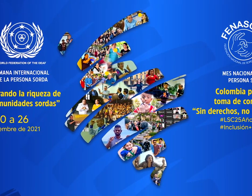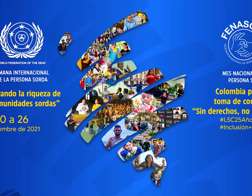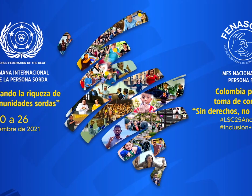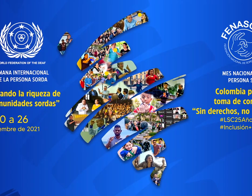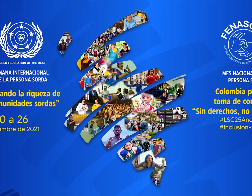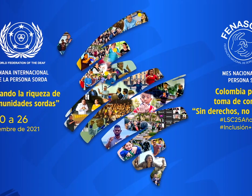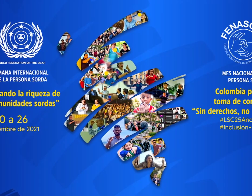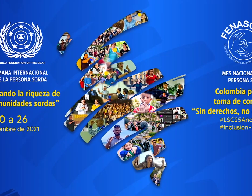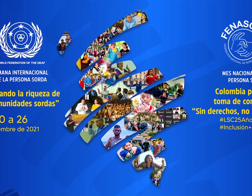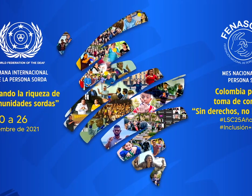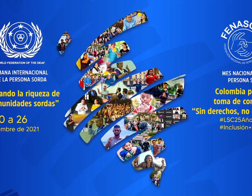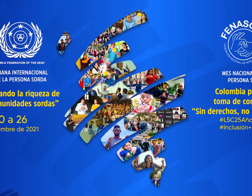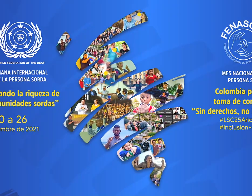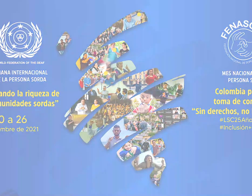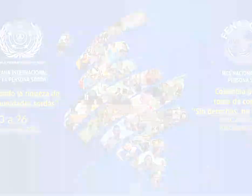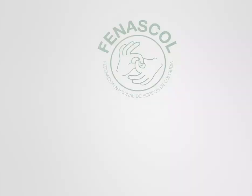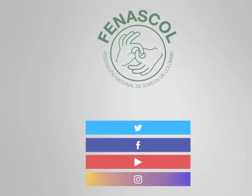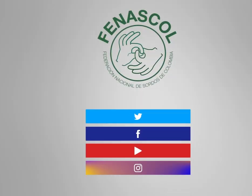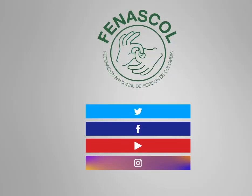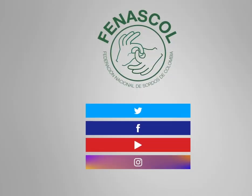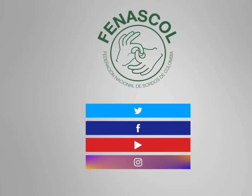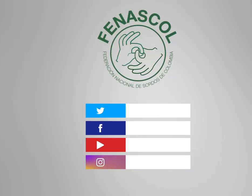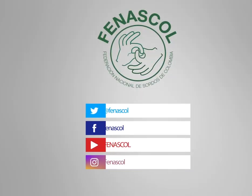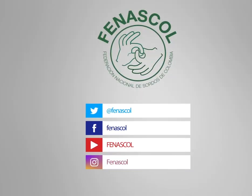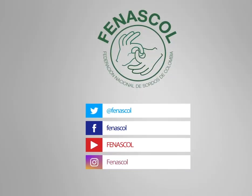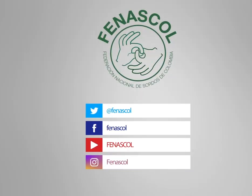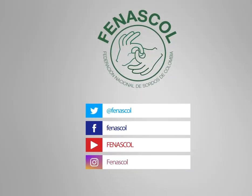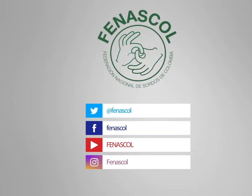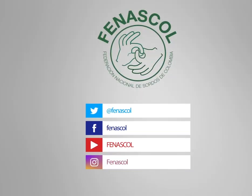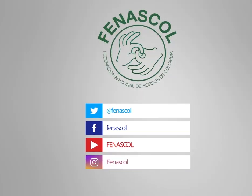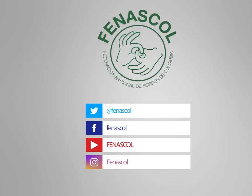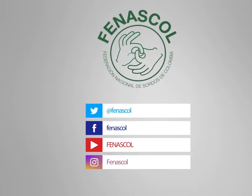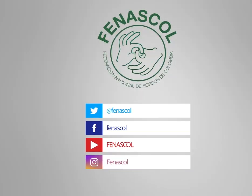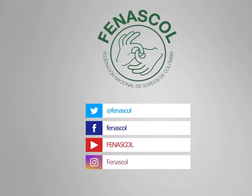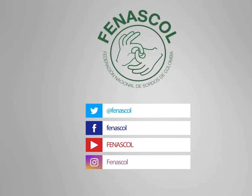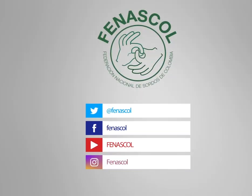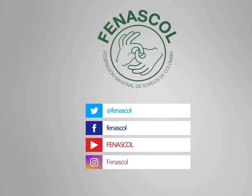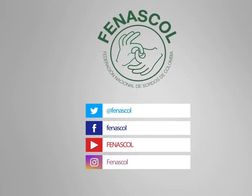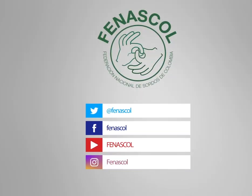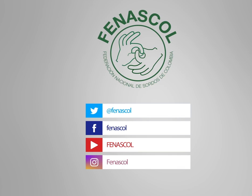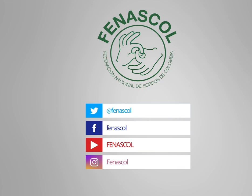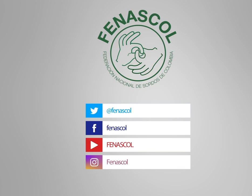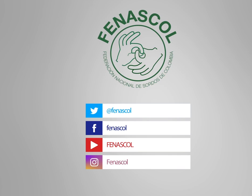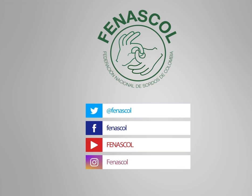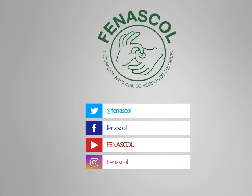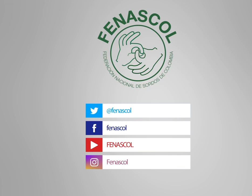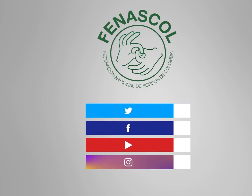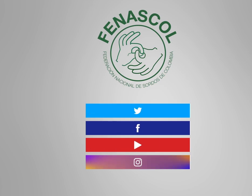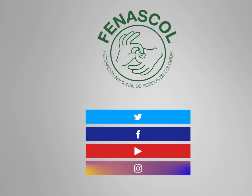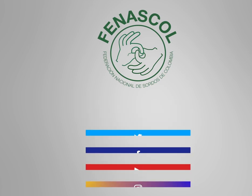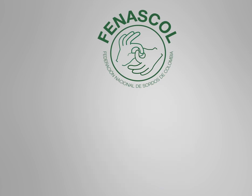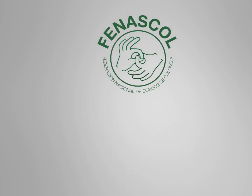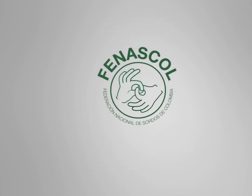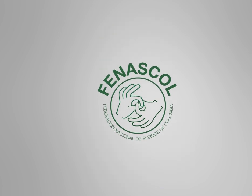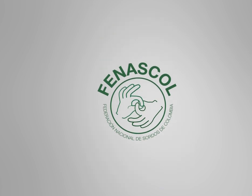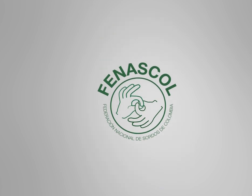¡Suscríbete ¡Suscríbete al canal! ¡Suscríbete